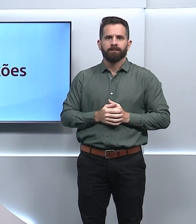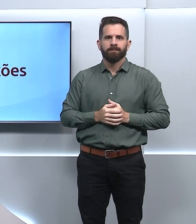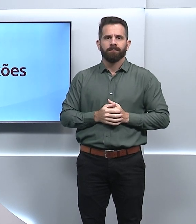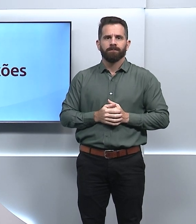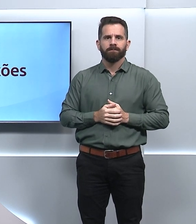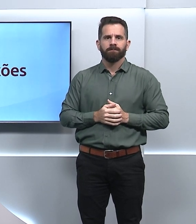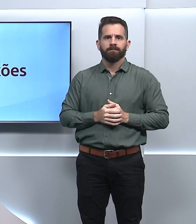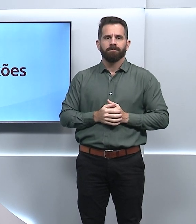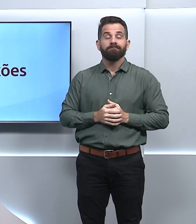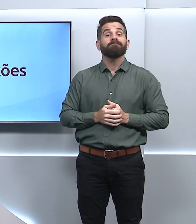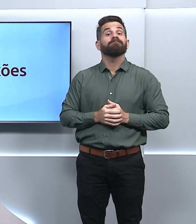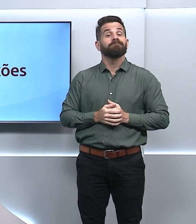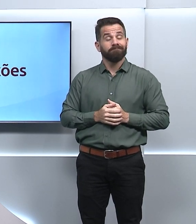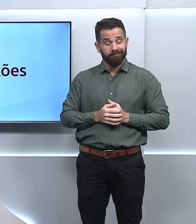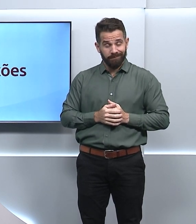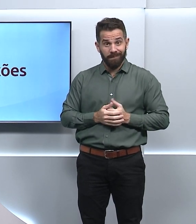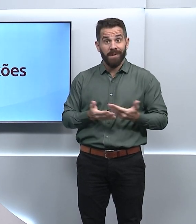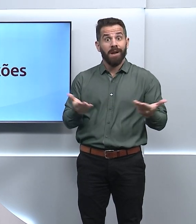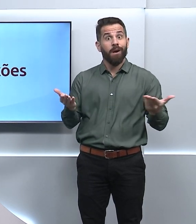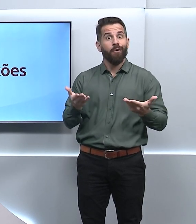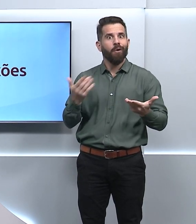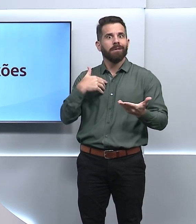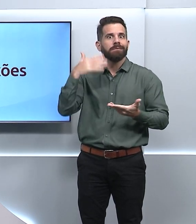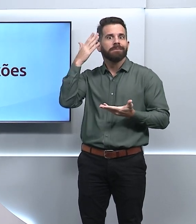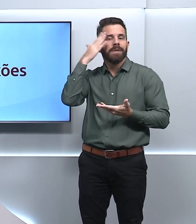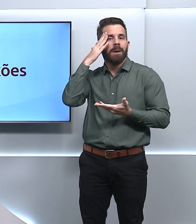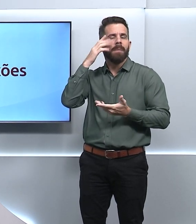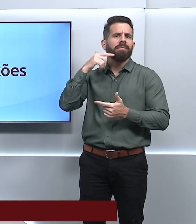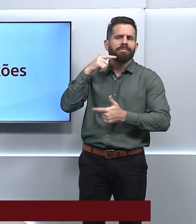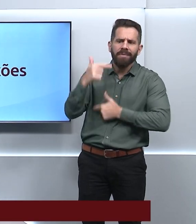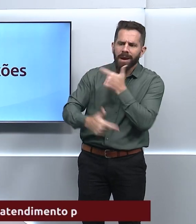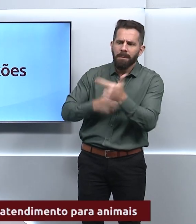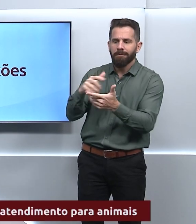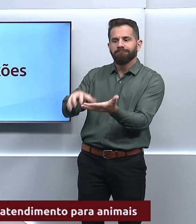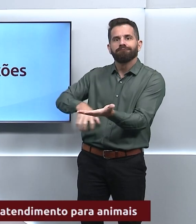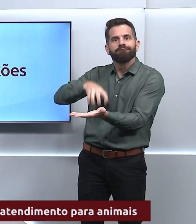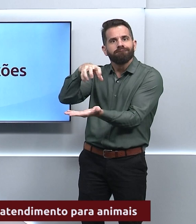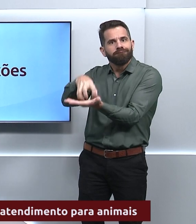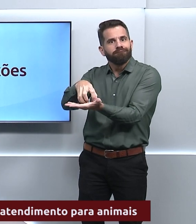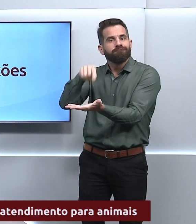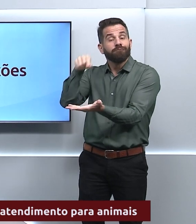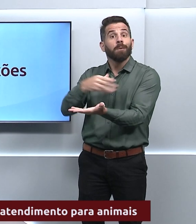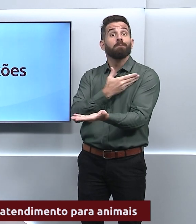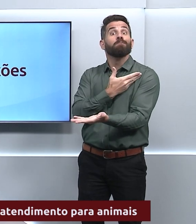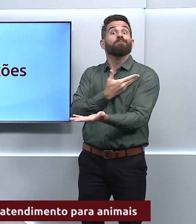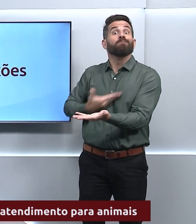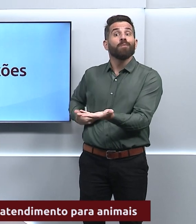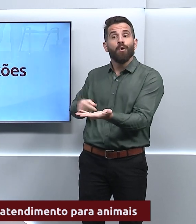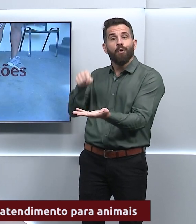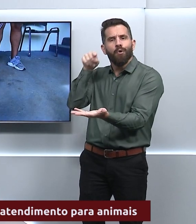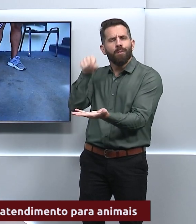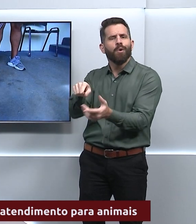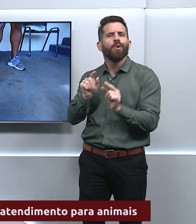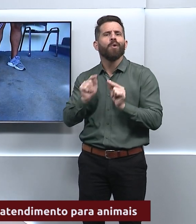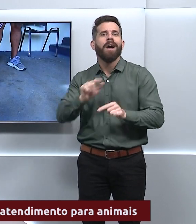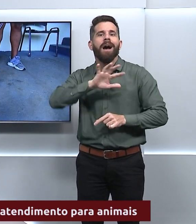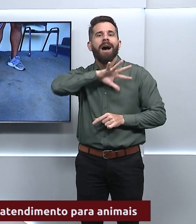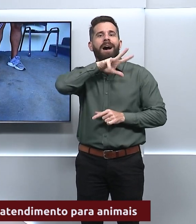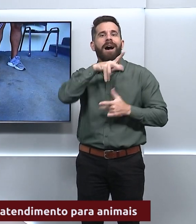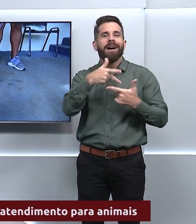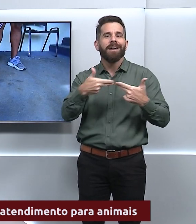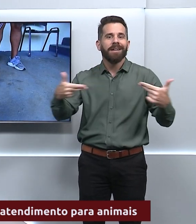Bom, e agora a gente conhece o trabalho de uma unidade pública de pronto atendimento que é destinada a animais domésticos.